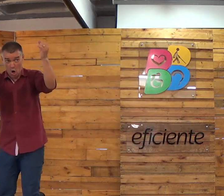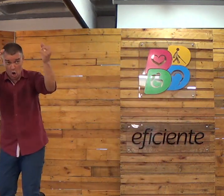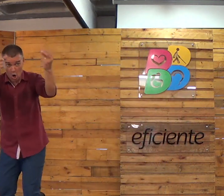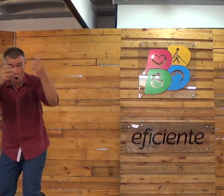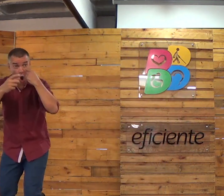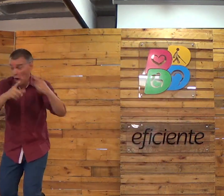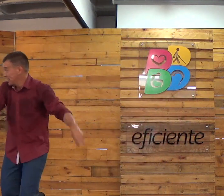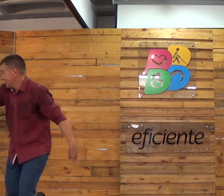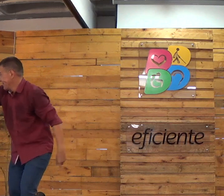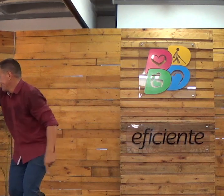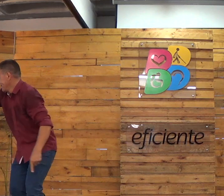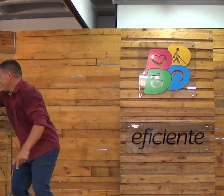Amém?